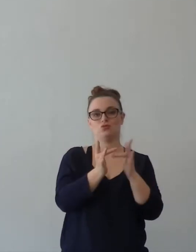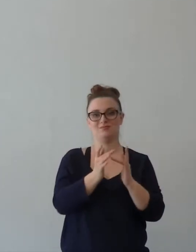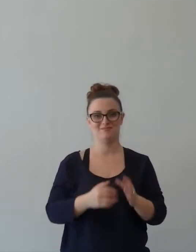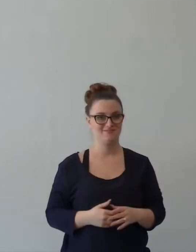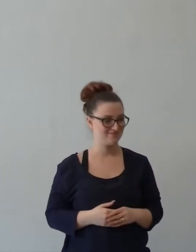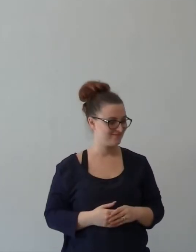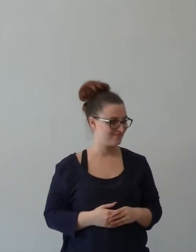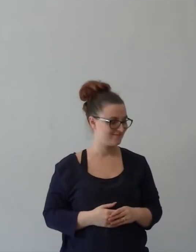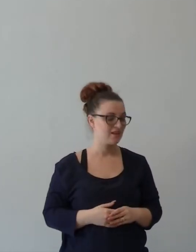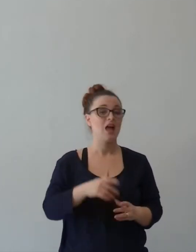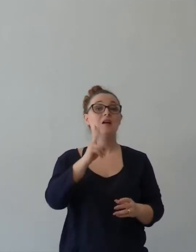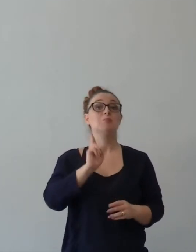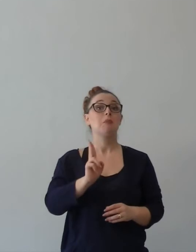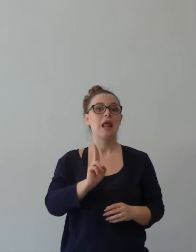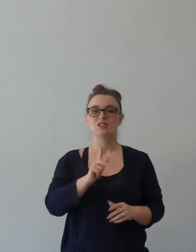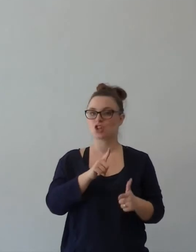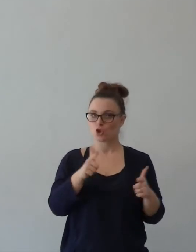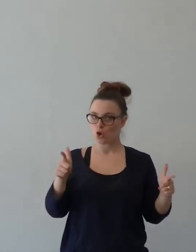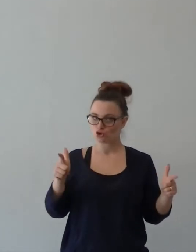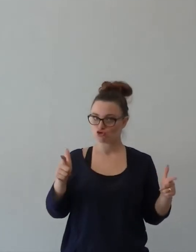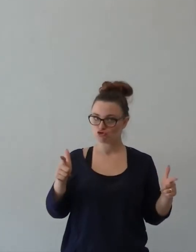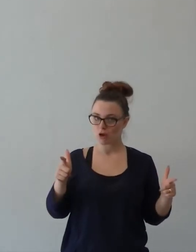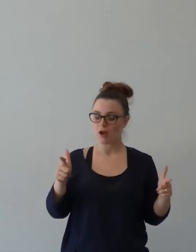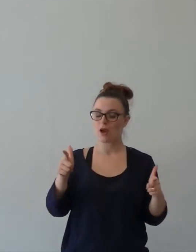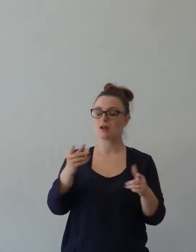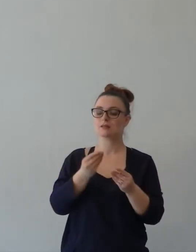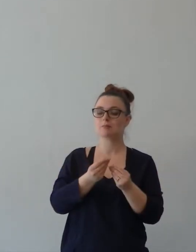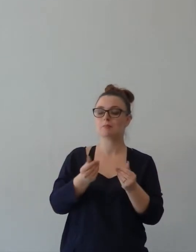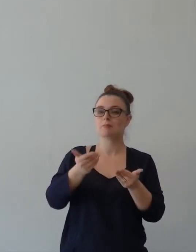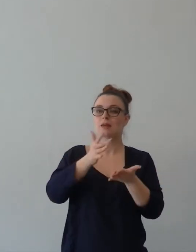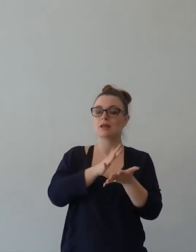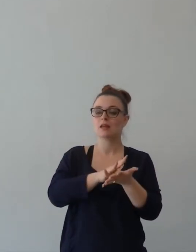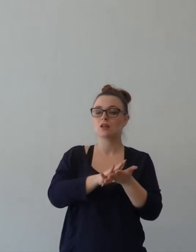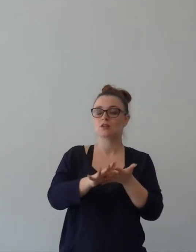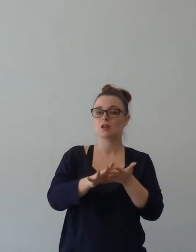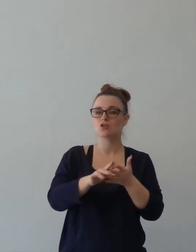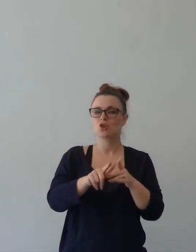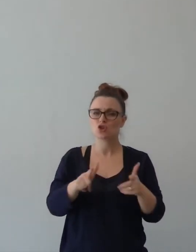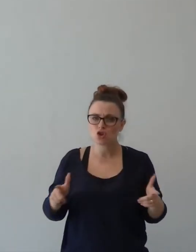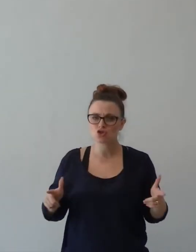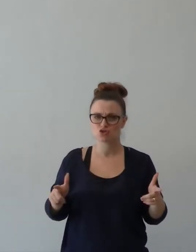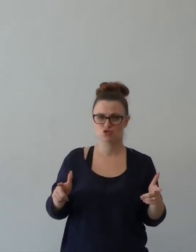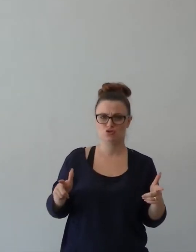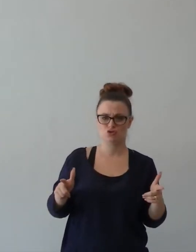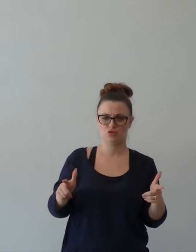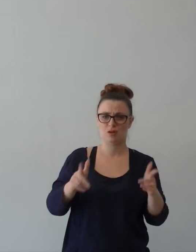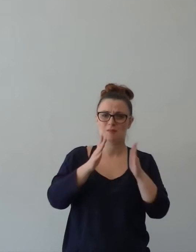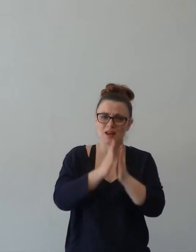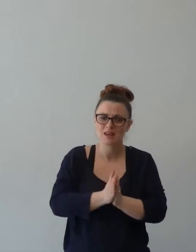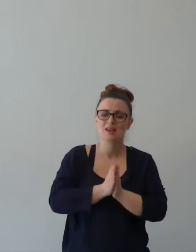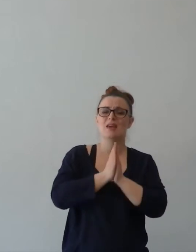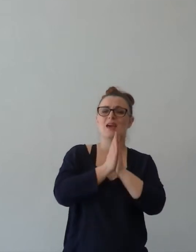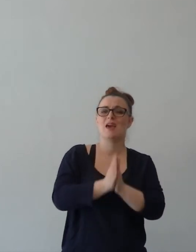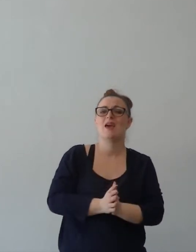Se non c'è la speranza che lo Spirito Santo ci prende e la speranza è una certezza che le preghiere vengono